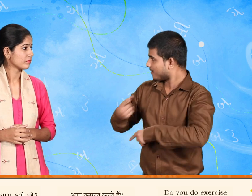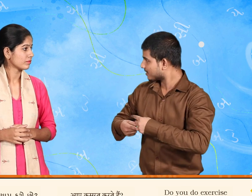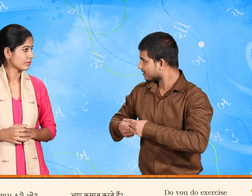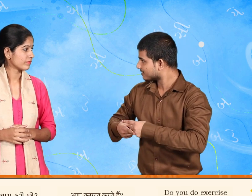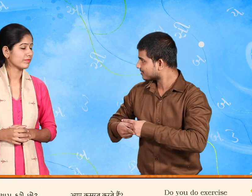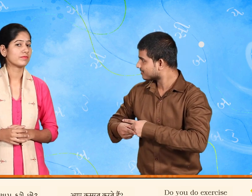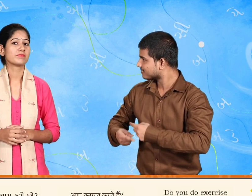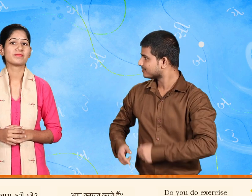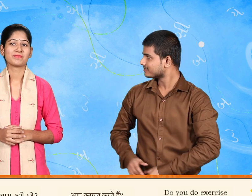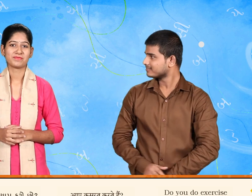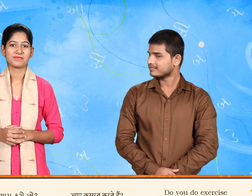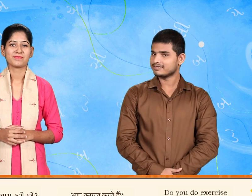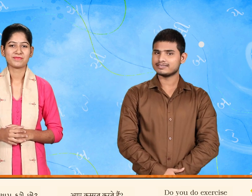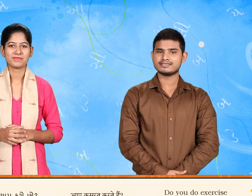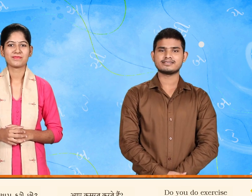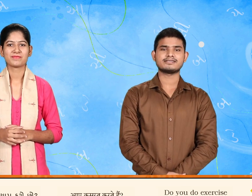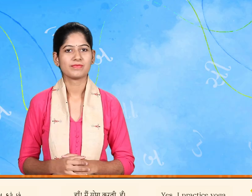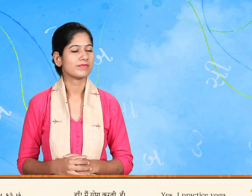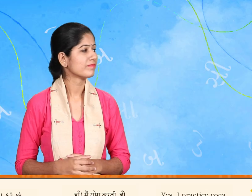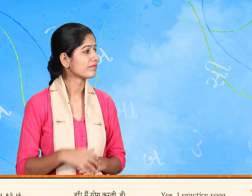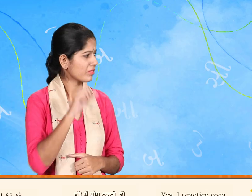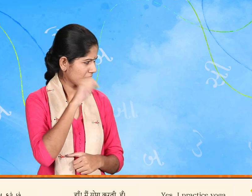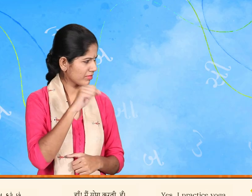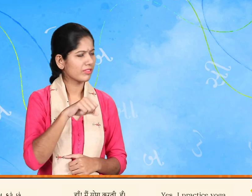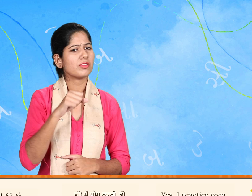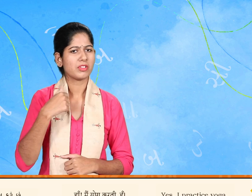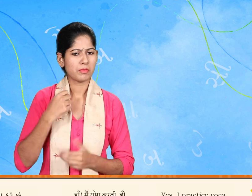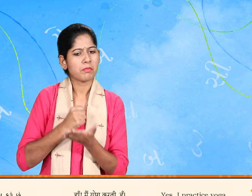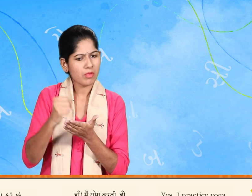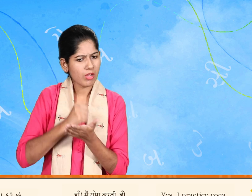હાં હું યોગ કરૂ છું